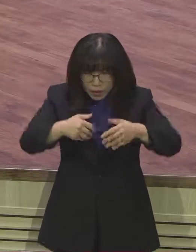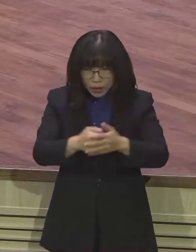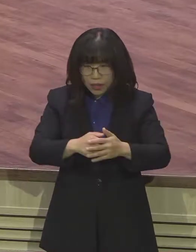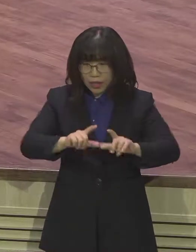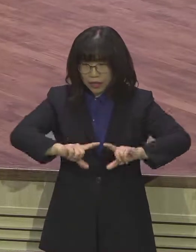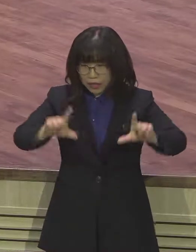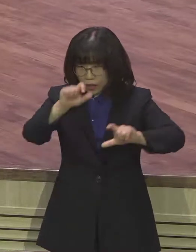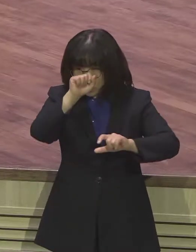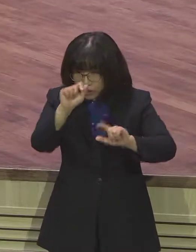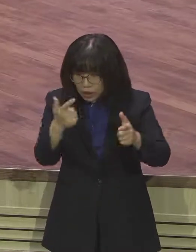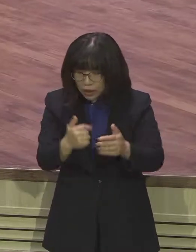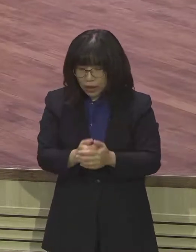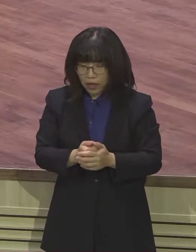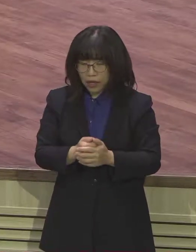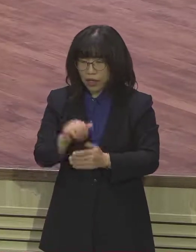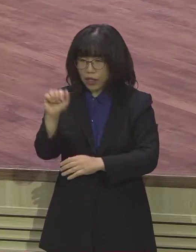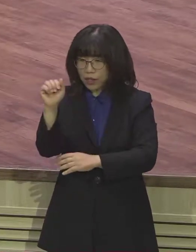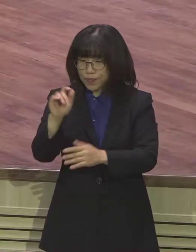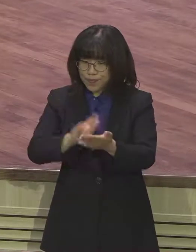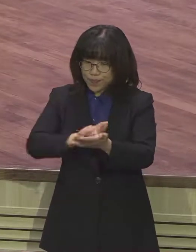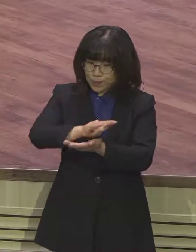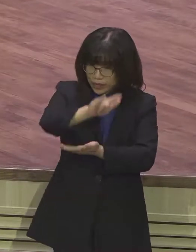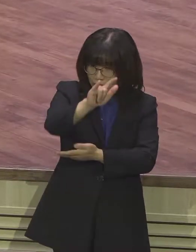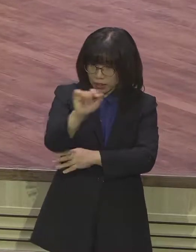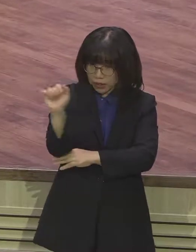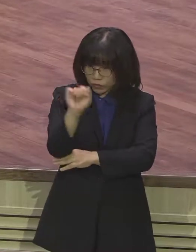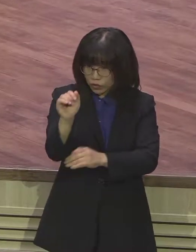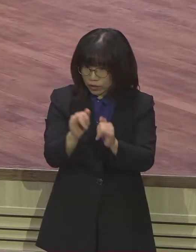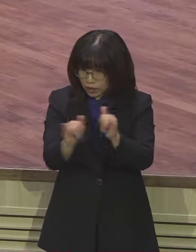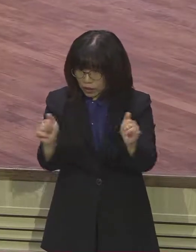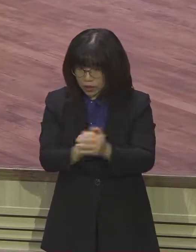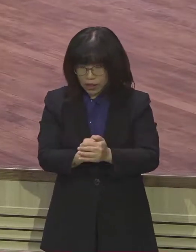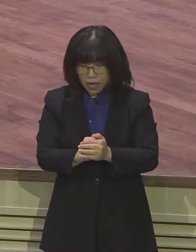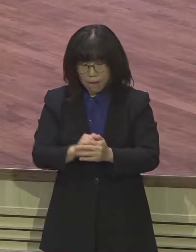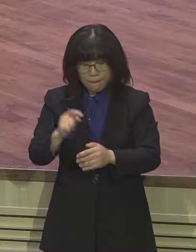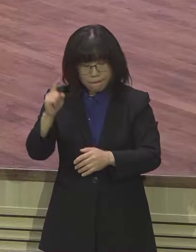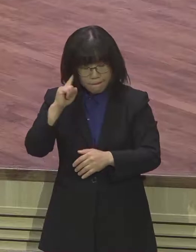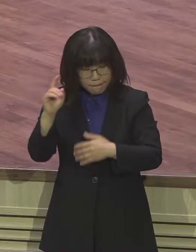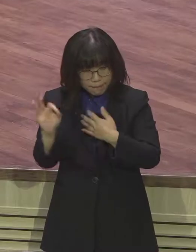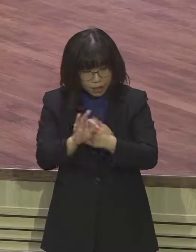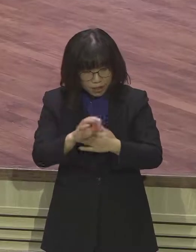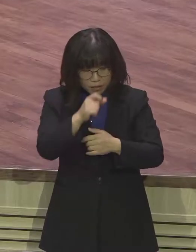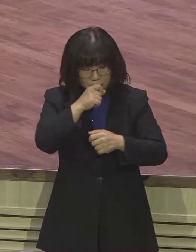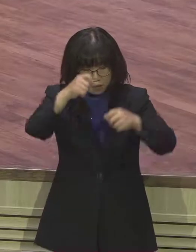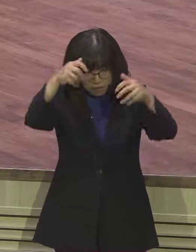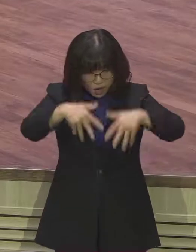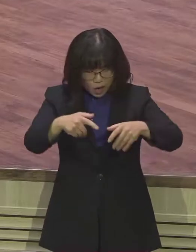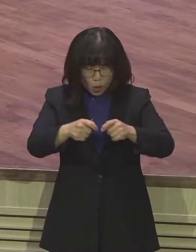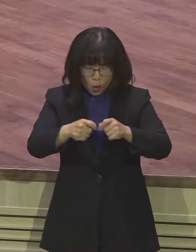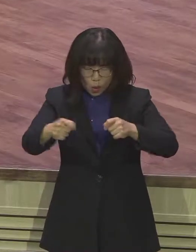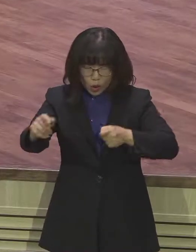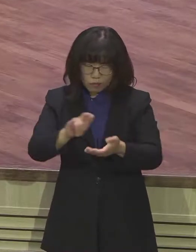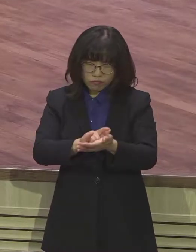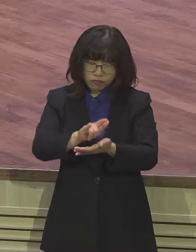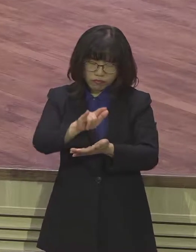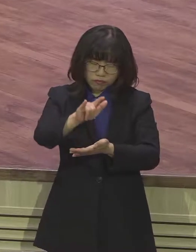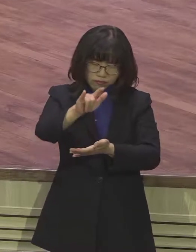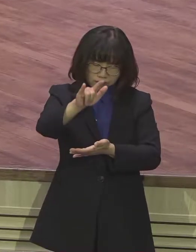하거나 오랜 시간 비행을 하다 보면 감각의 이상이 생기는 거죠. 감각이 둔해지는 겁니다. 나는 계속 올라가고 있다고